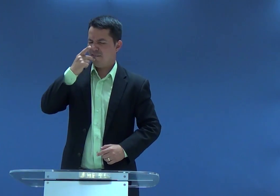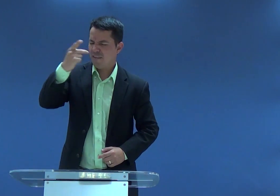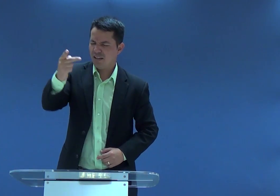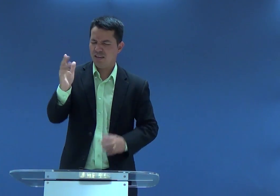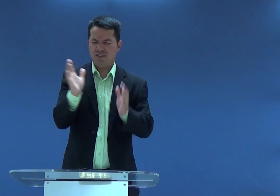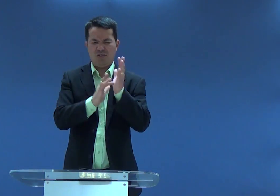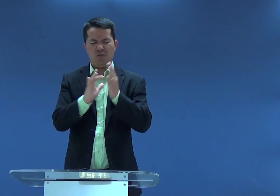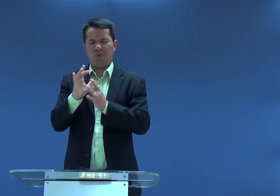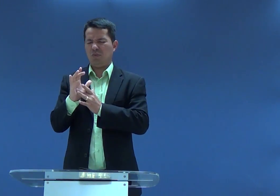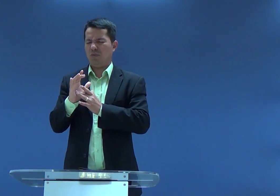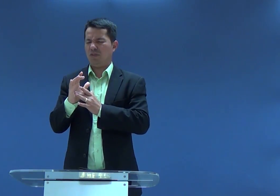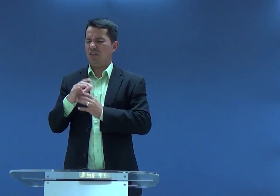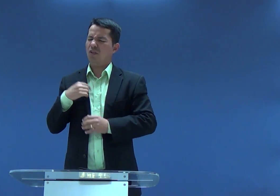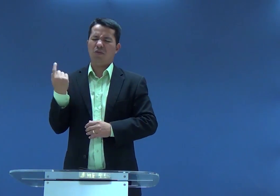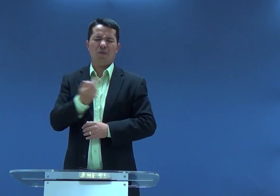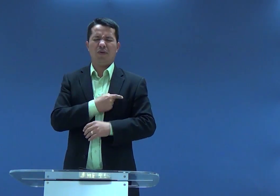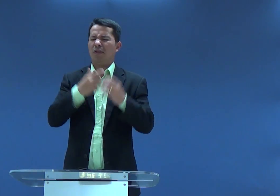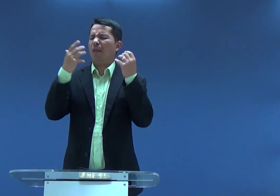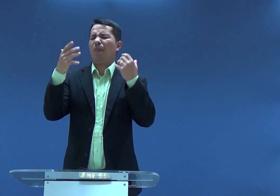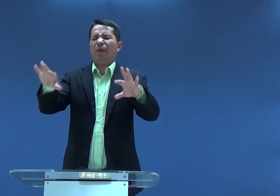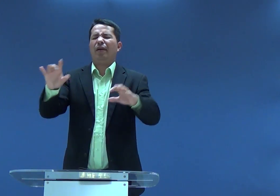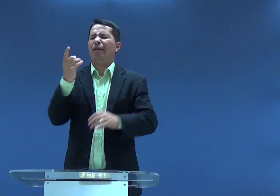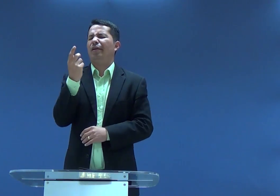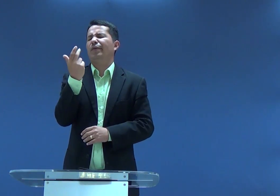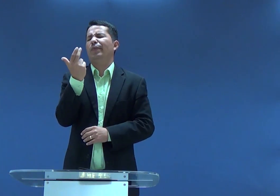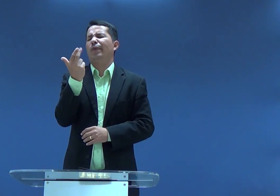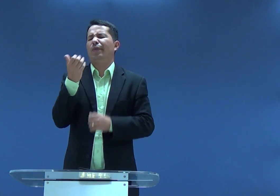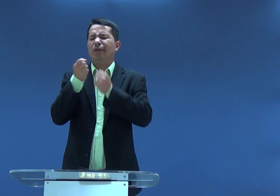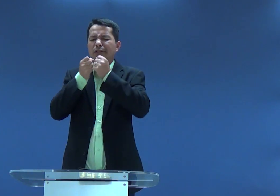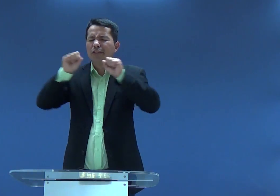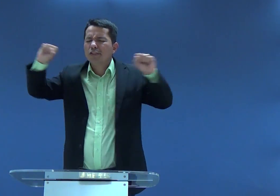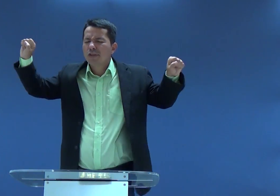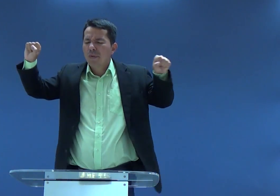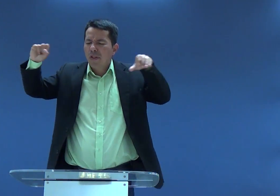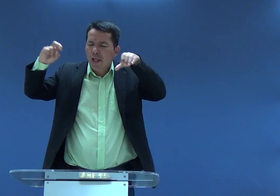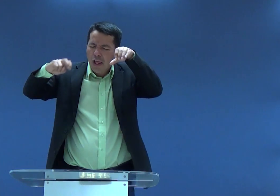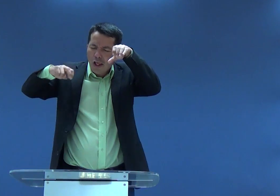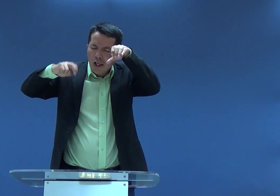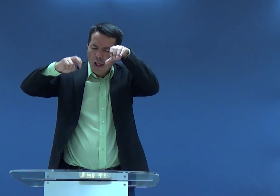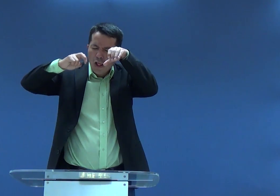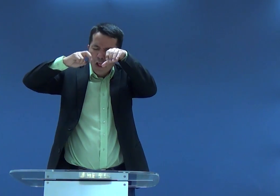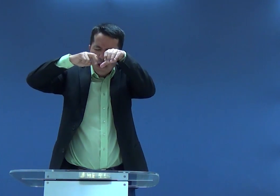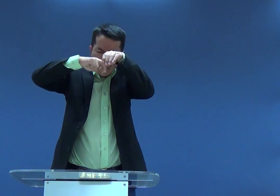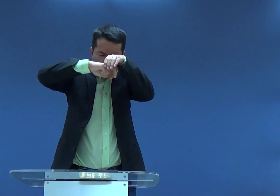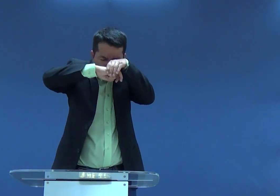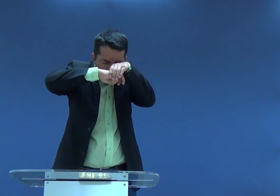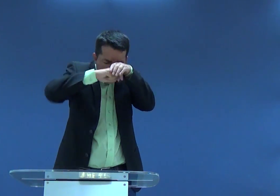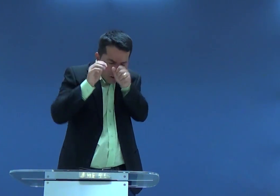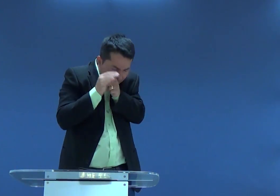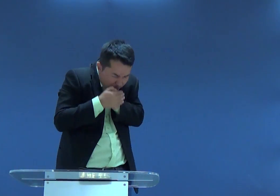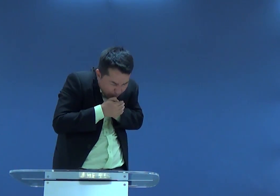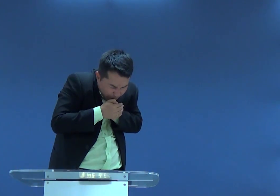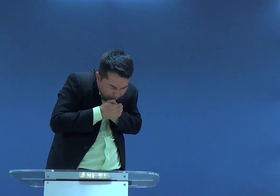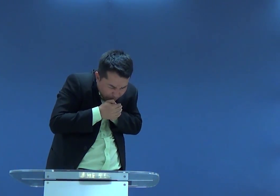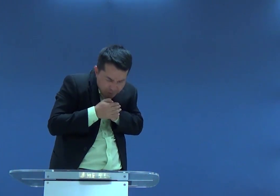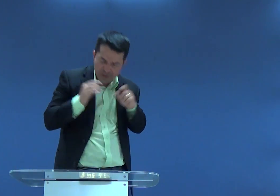do Senhor, coragem de falar de Jesus, nós não queremos ser iguais à sanção, nos escondermos em cavernas,